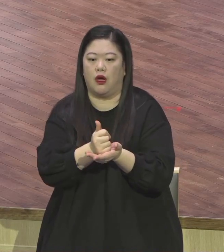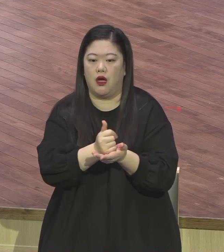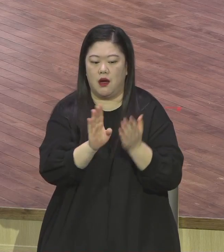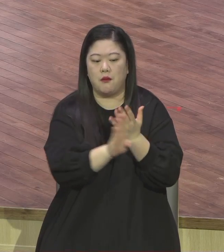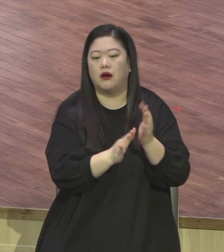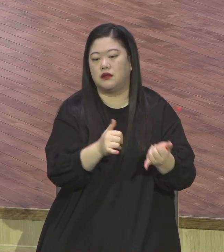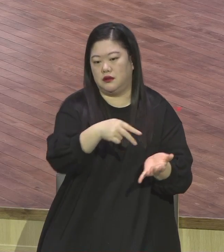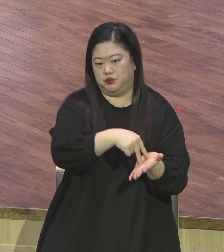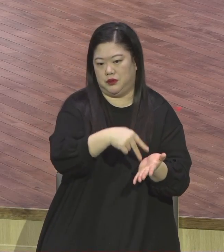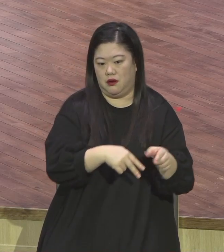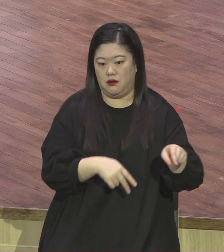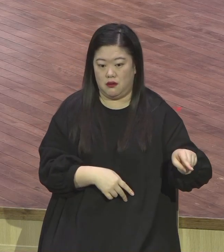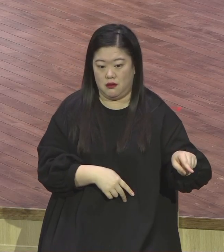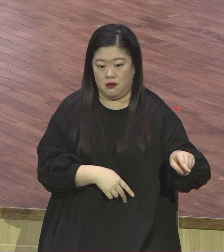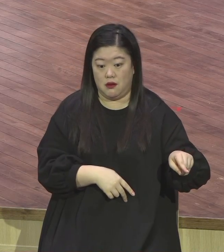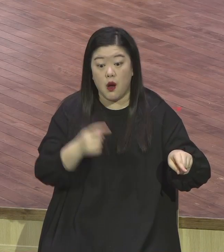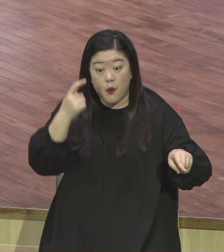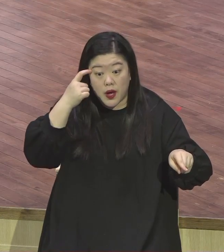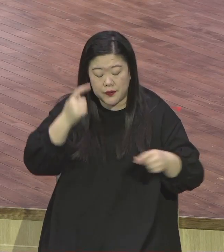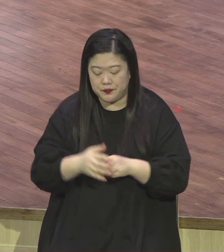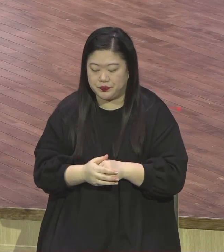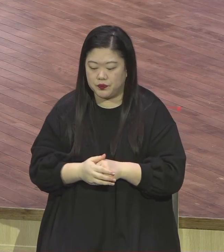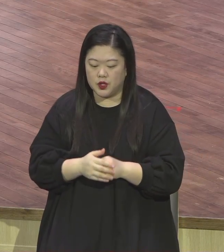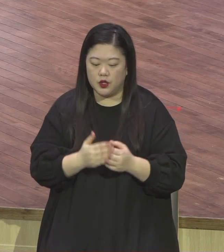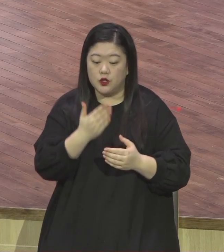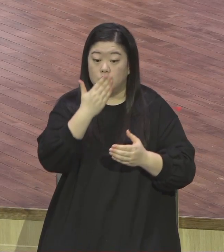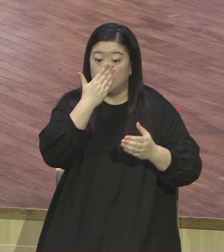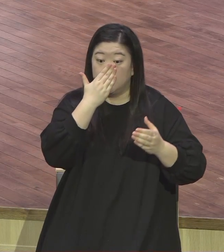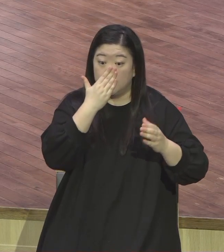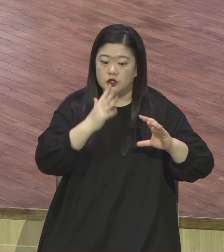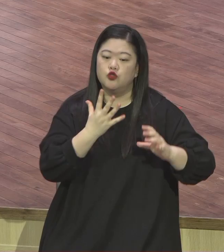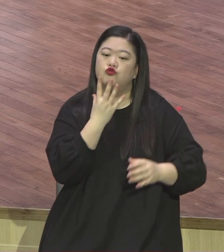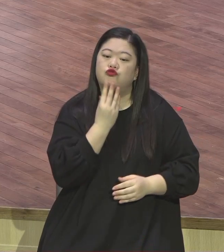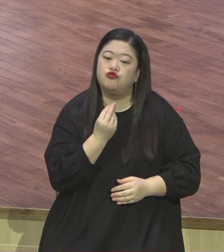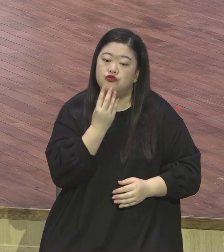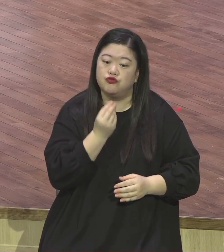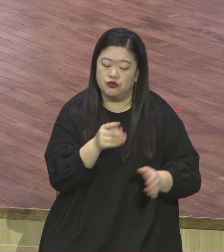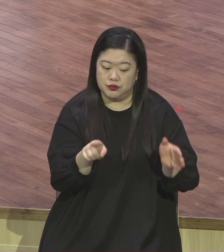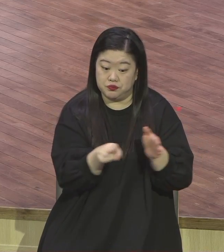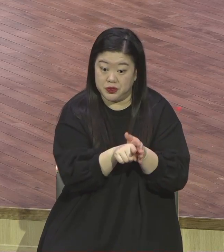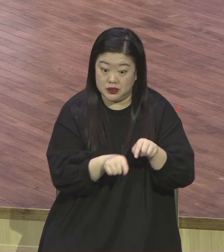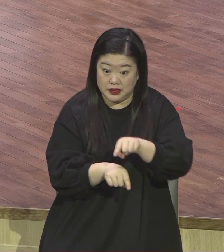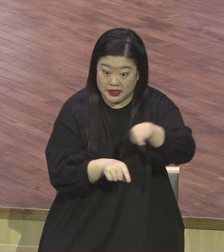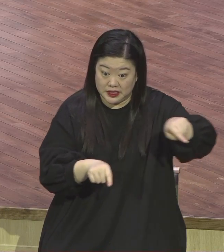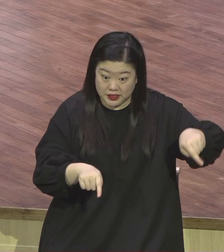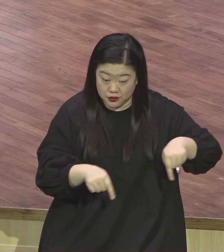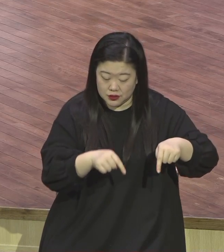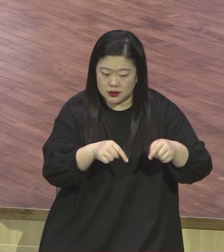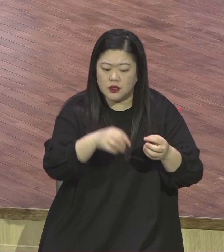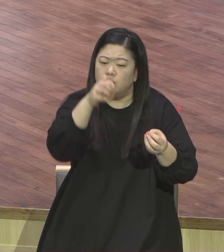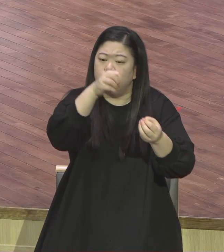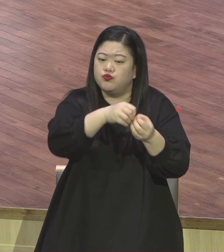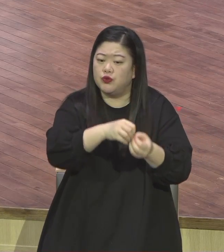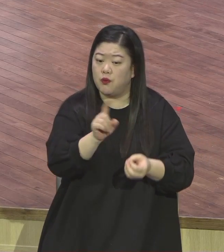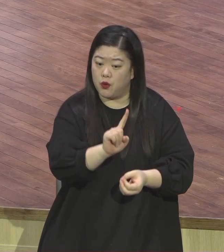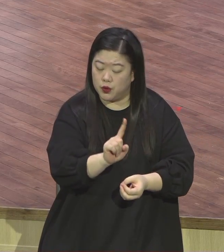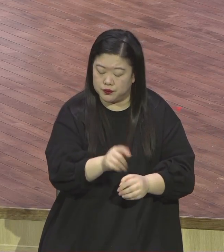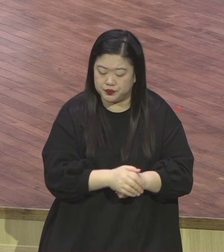유대교에서 제일 나이가 많고 아주 경험이 많은 율법에